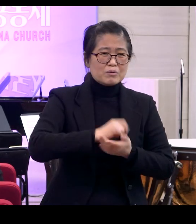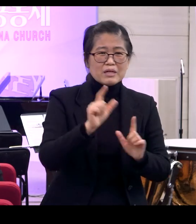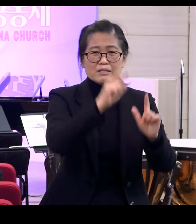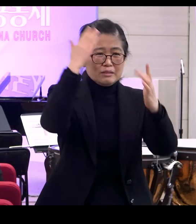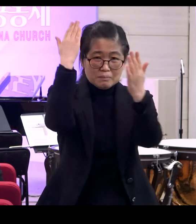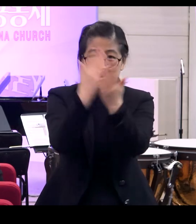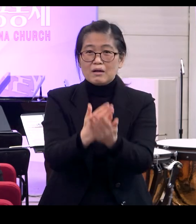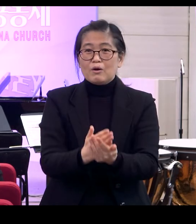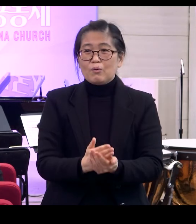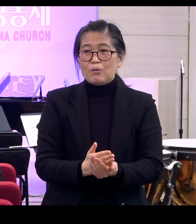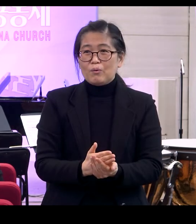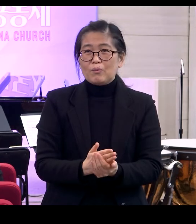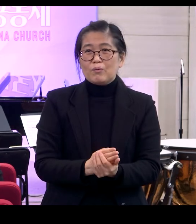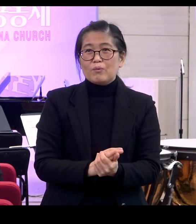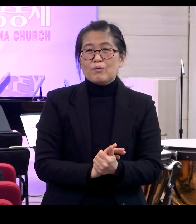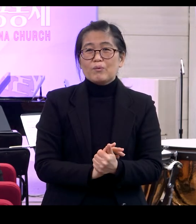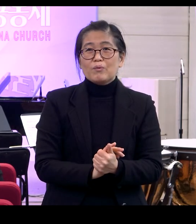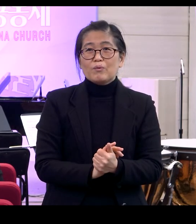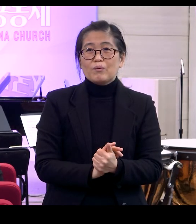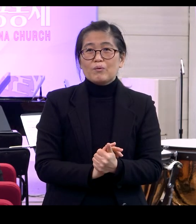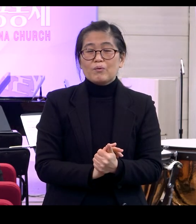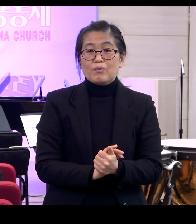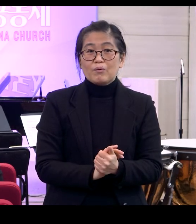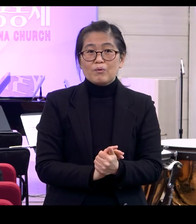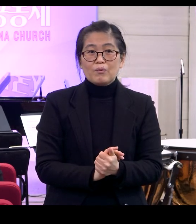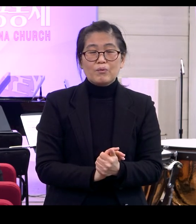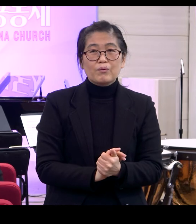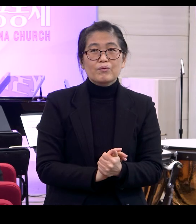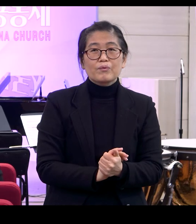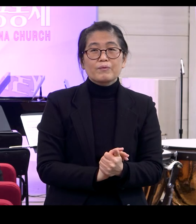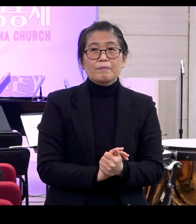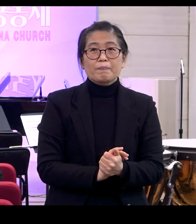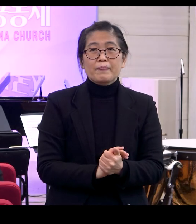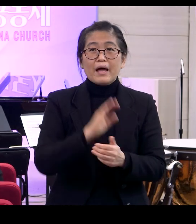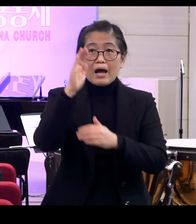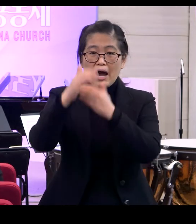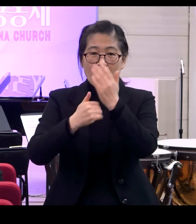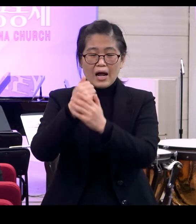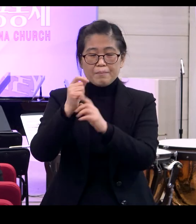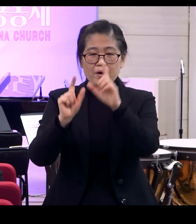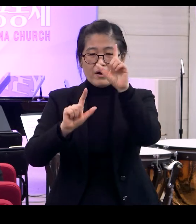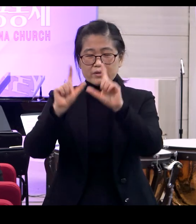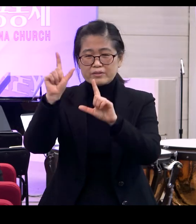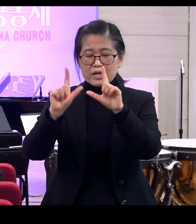말이에요 이게 정말 중요한 거예요 그래야지 그래야 우리가 하나님의 형상대로 살 수가 있어요